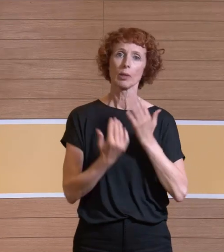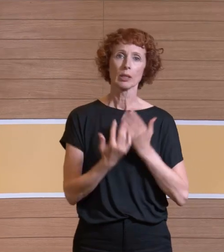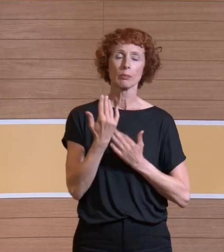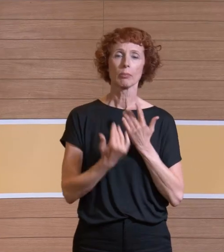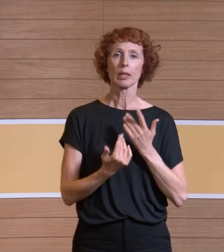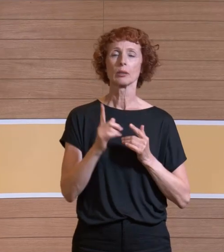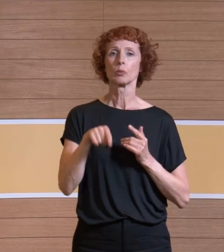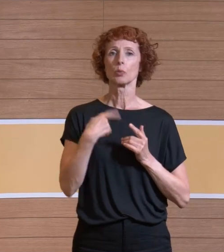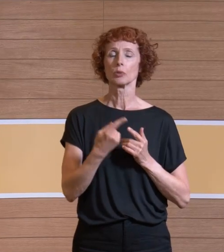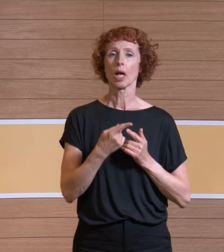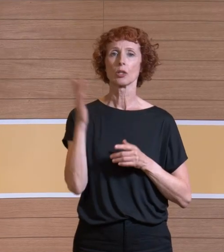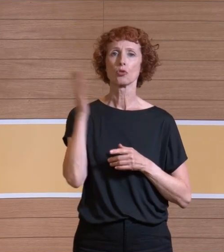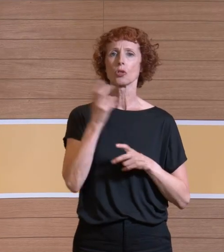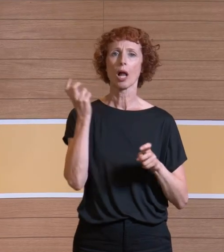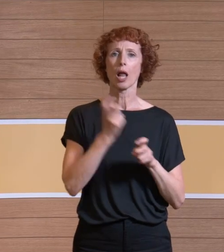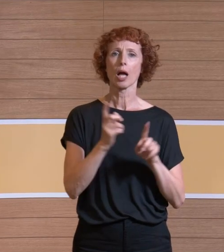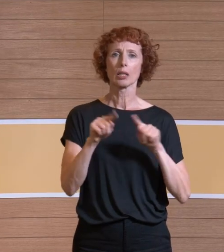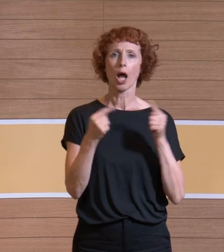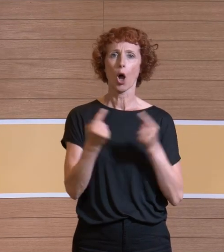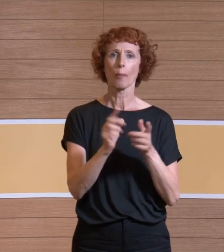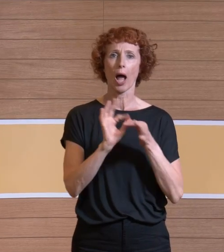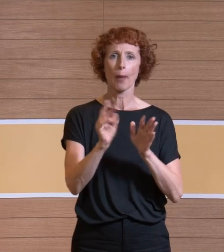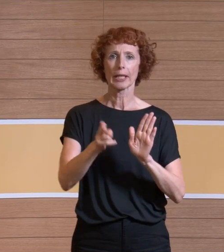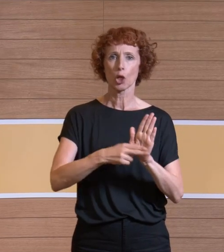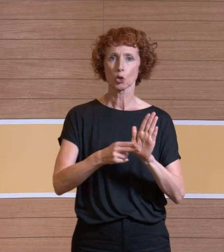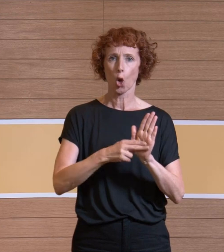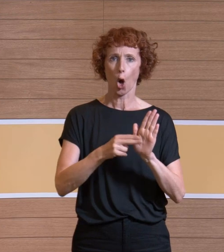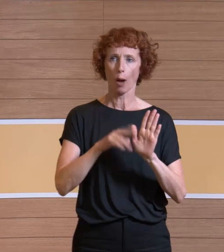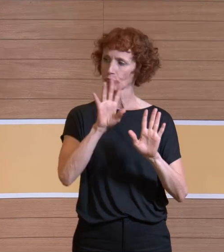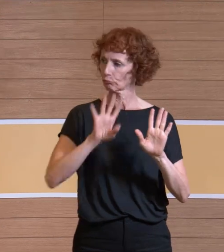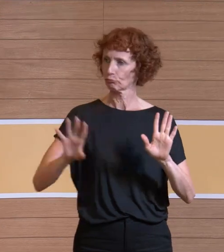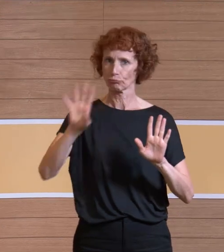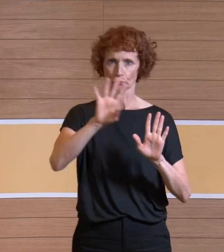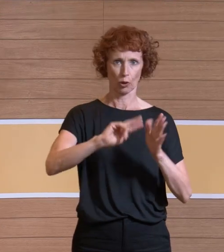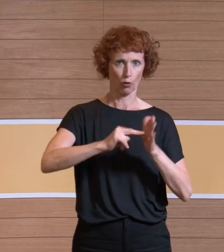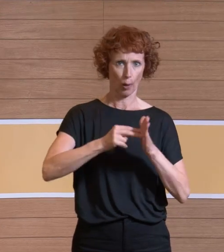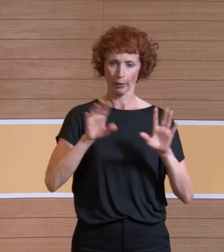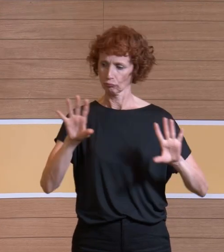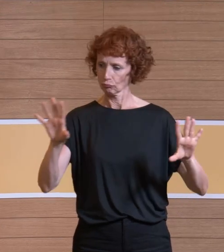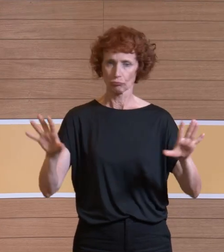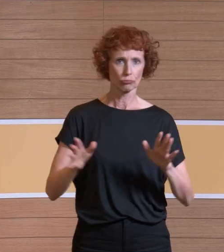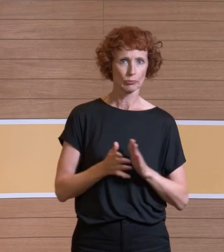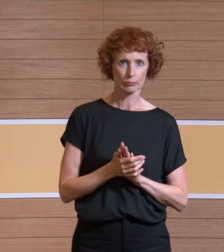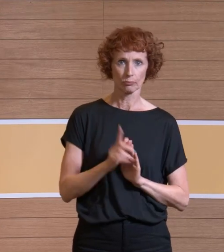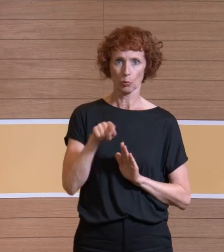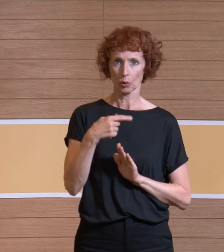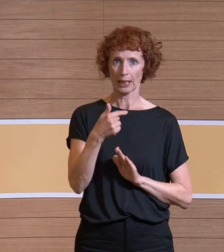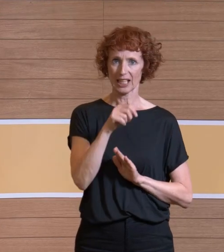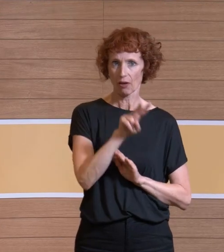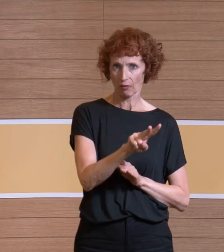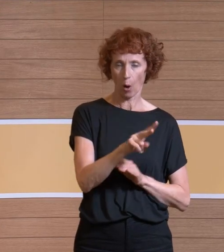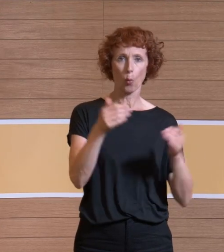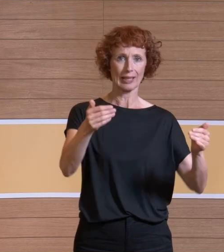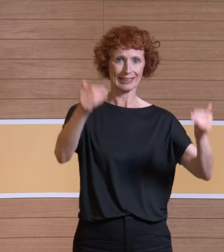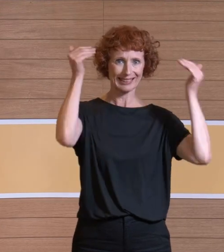gemacht haben. Wir haben im schallharten Raum, nach der entsprechenden Norm ist der gestaltet und ausgestattet, zunächst mal die Wirkung einer THV-Decke